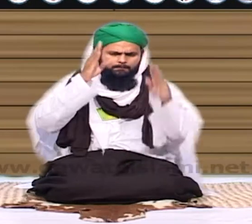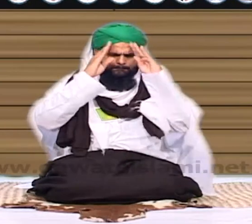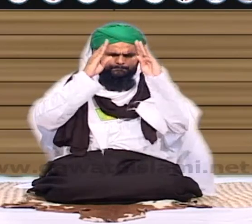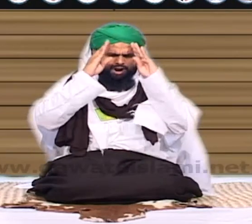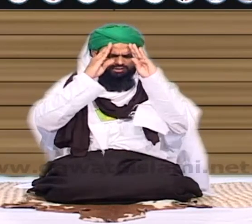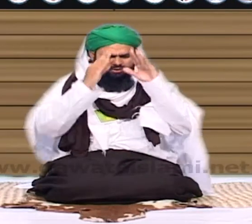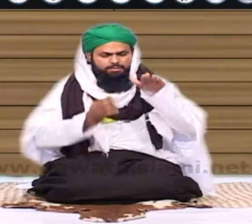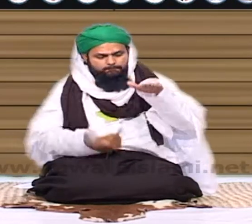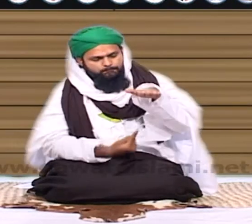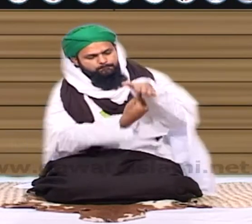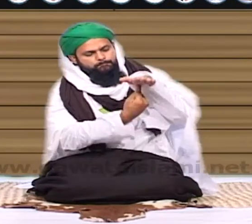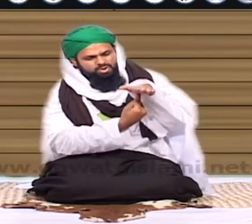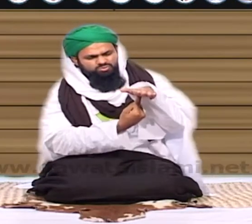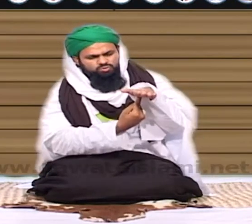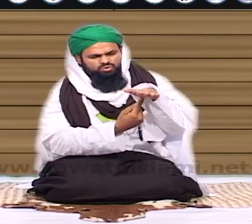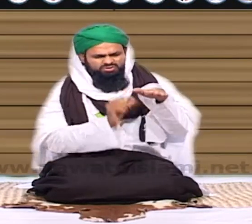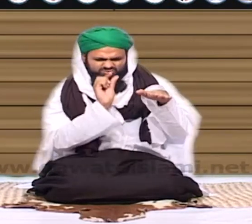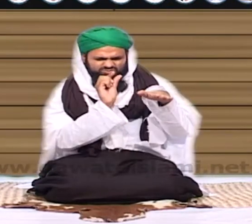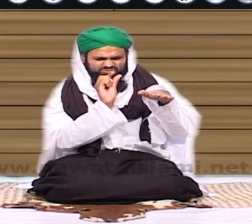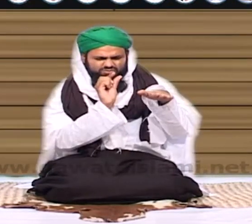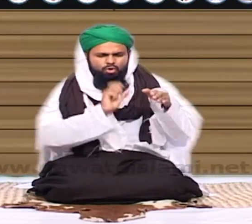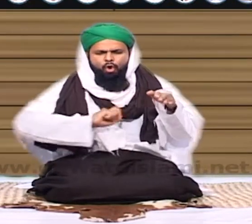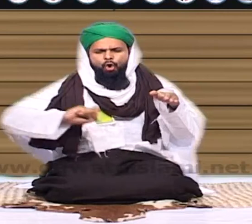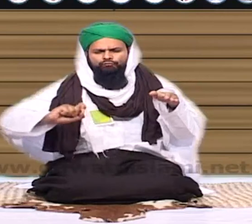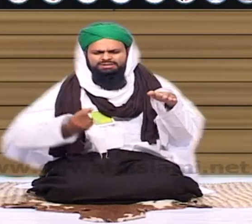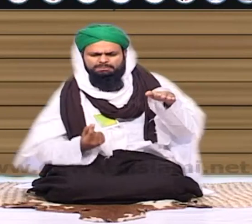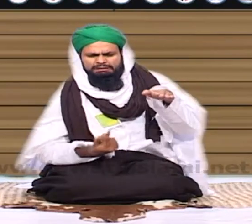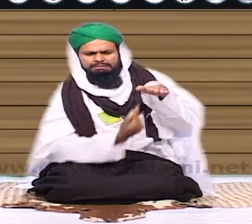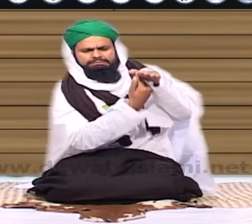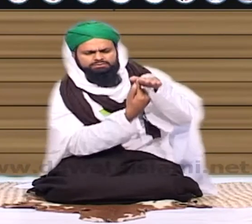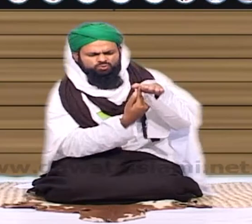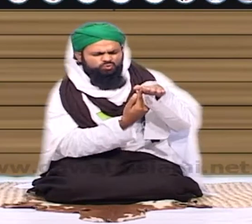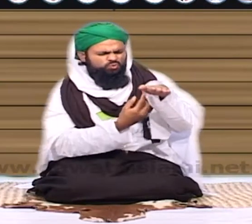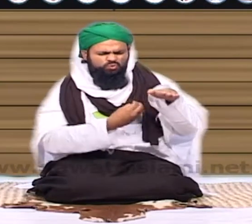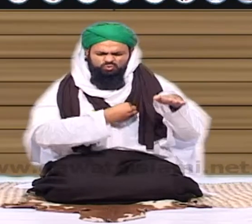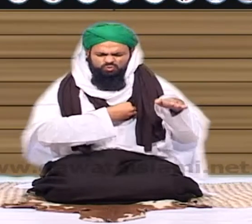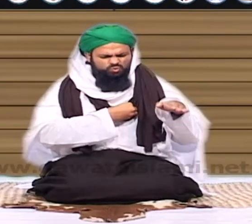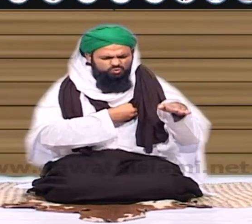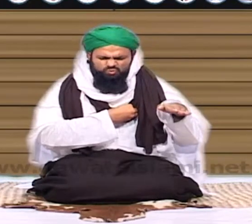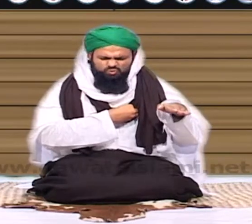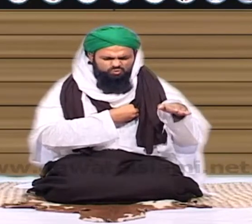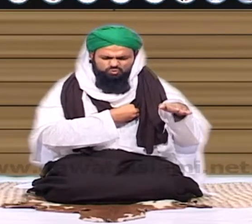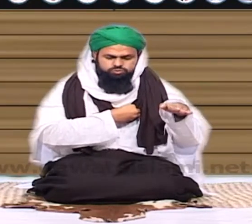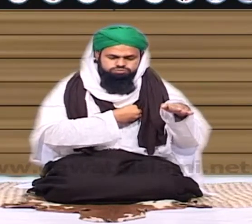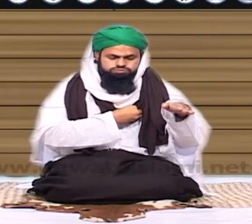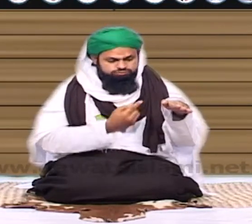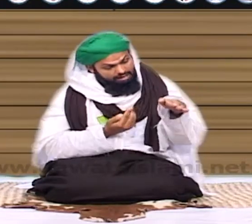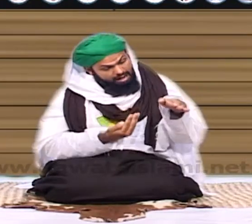اچھی طرح یاد ہے کہ میرے پاؤں میں بغداد شریف میں ایک پن گھوز گئی وہ جو آفیس پن جو ہوتا ہے وہ گھوز گئی